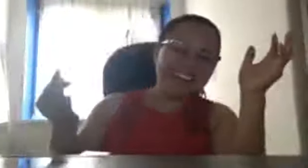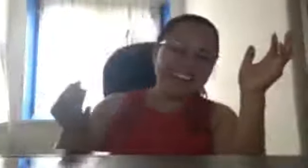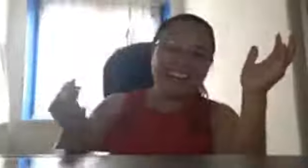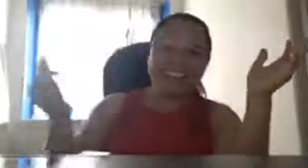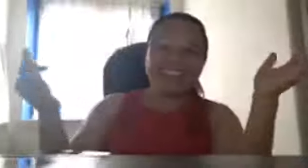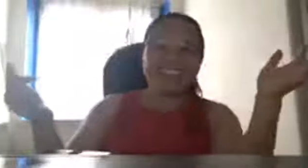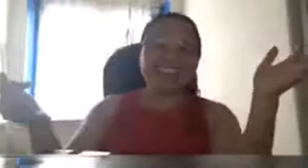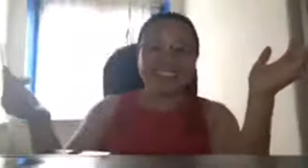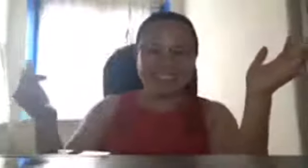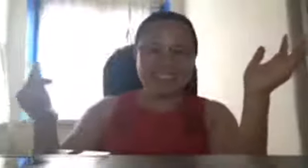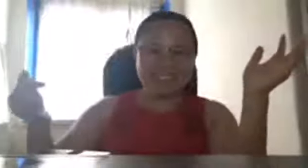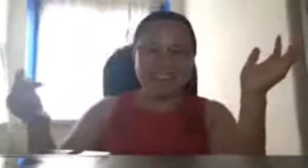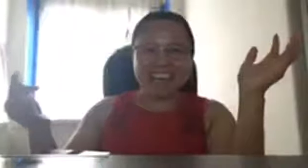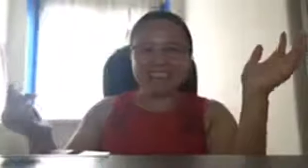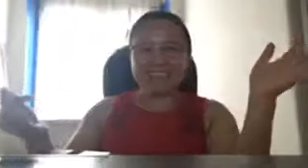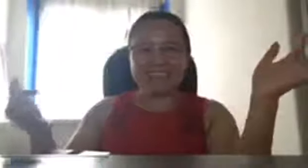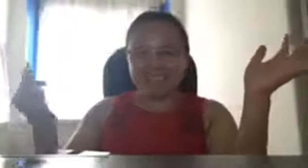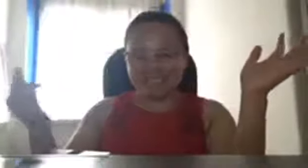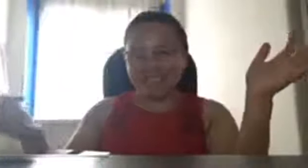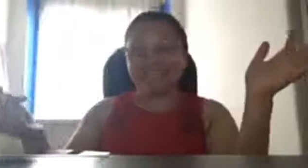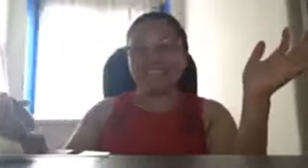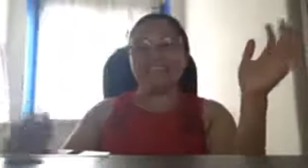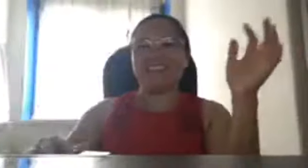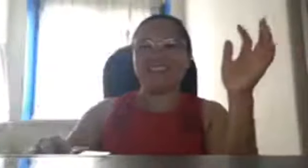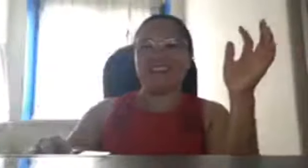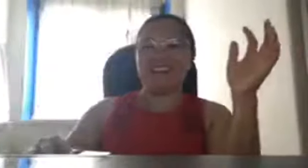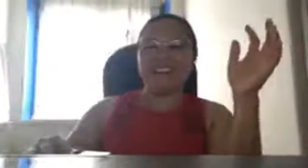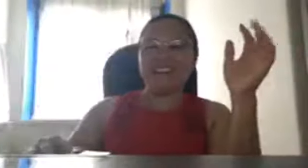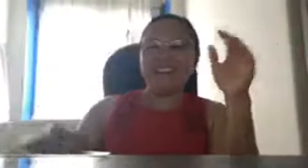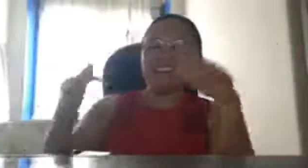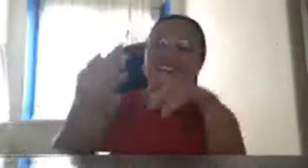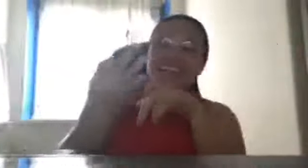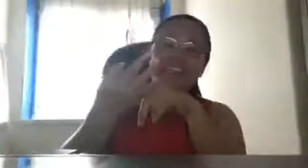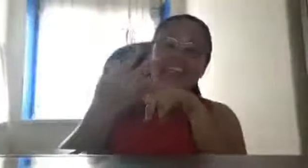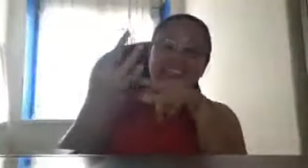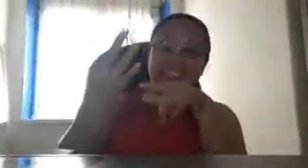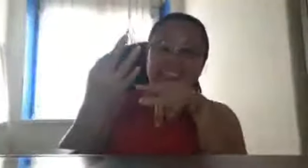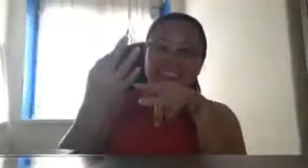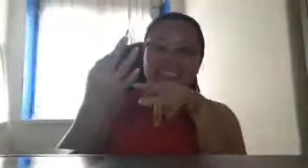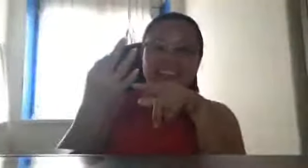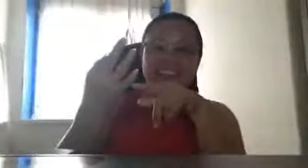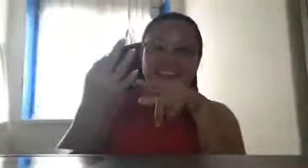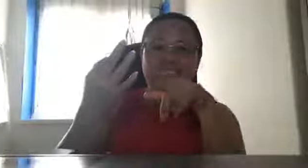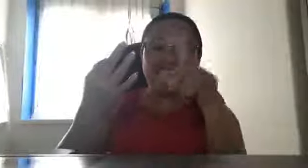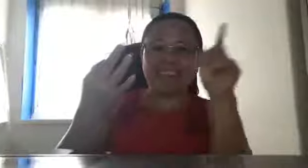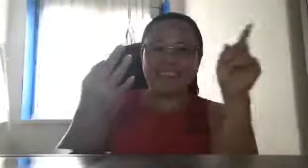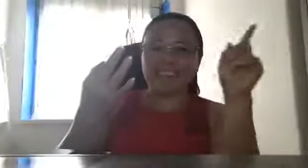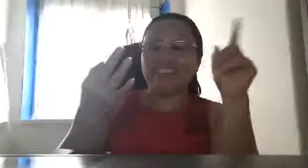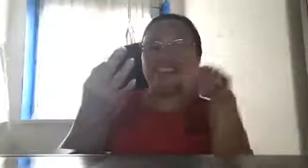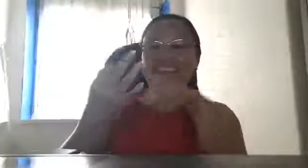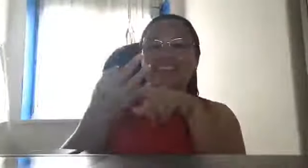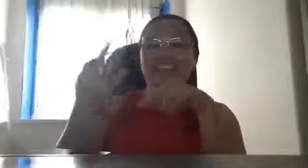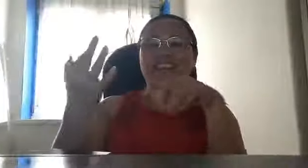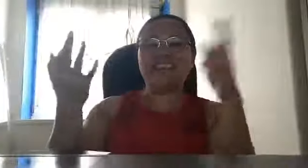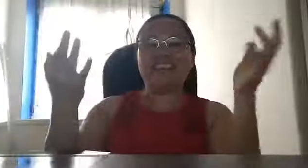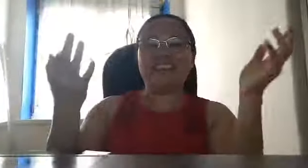hindi natin napalaya si Marcos di ba sa 3 decades na yan o ano ang